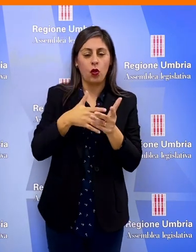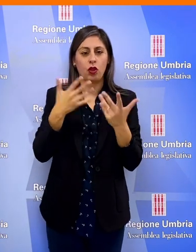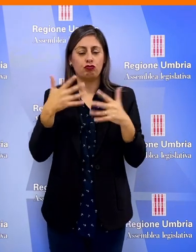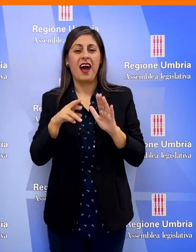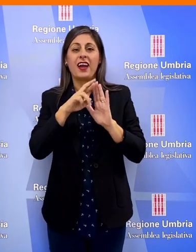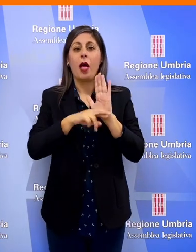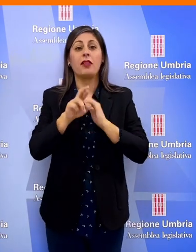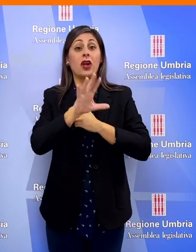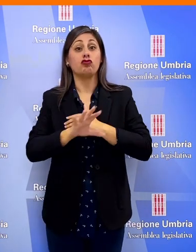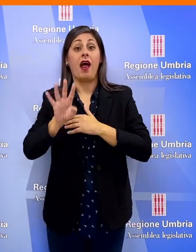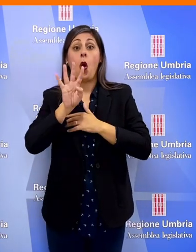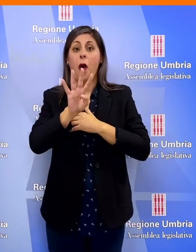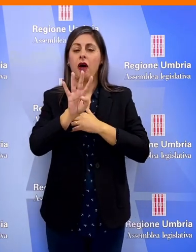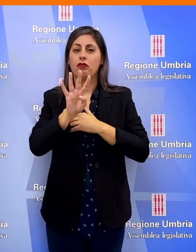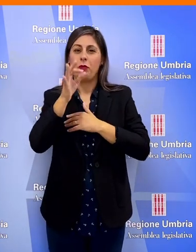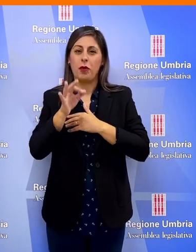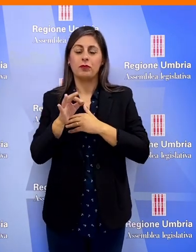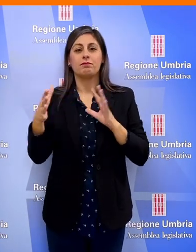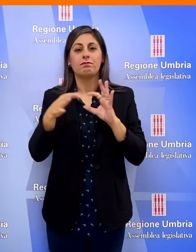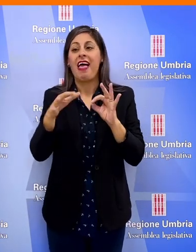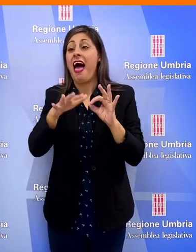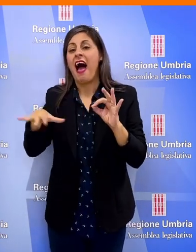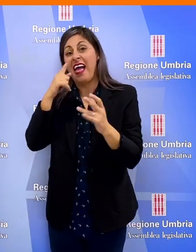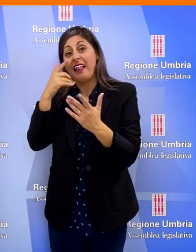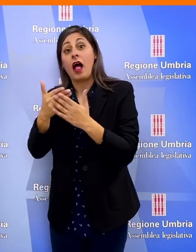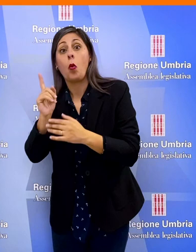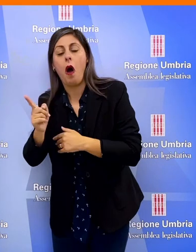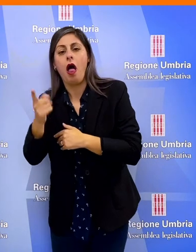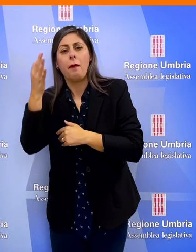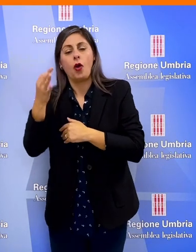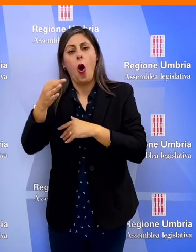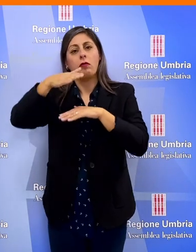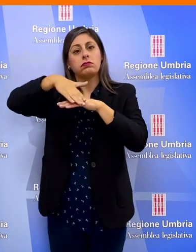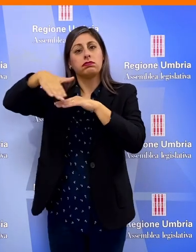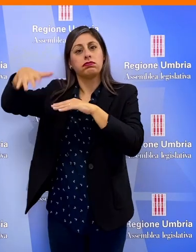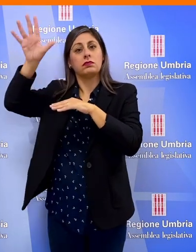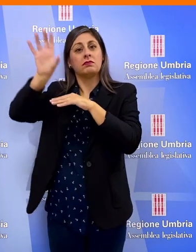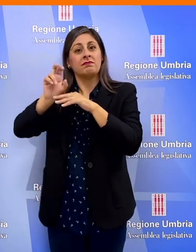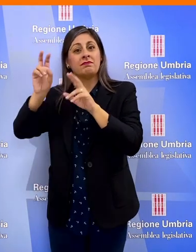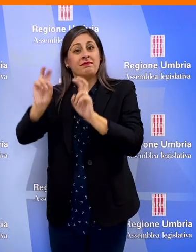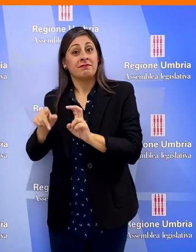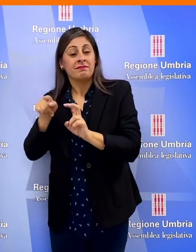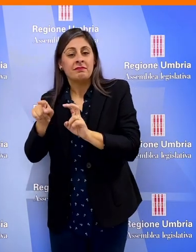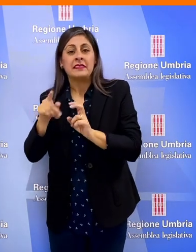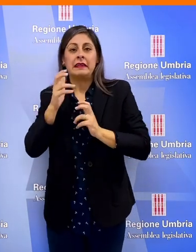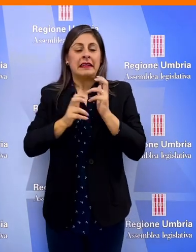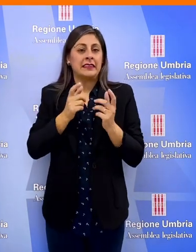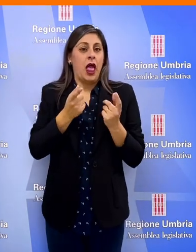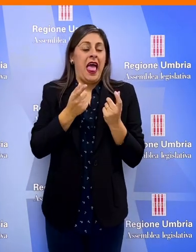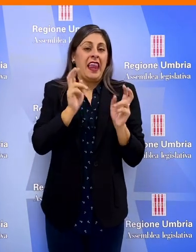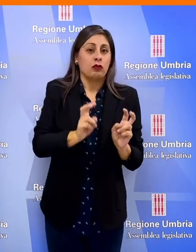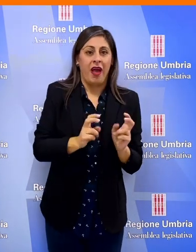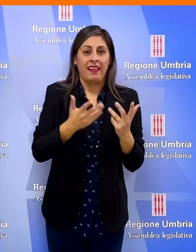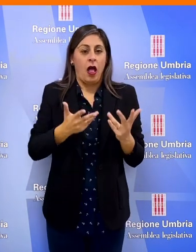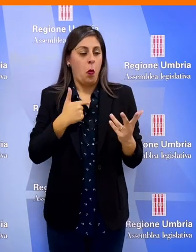del Regolamento regionale 4 in materia di aree idonee all'installazione di impianti fotovoltaici la crisi energetica